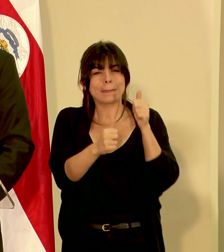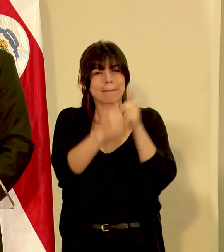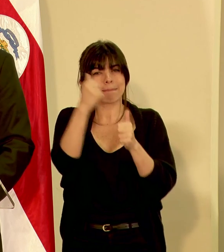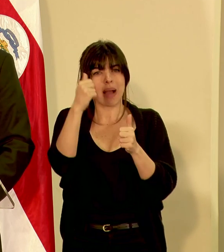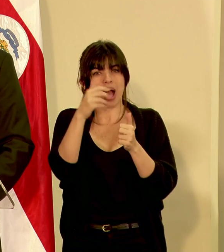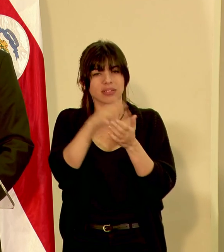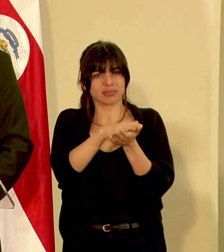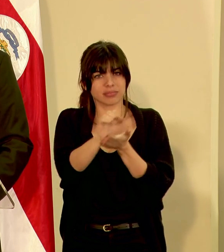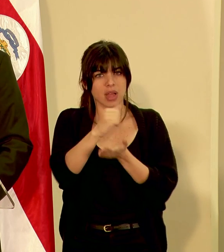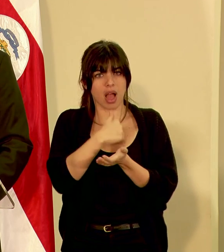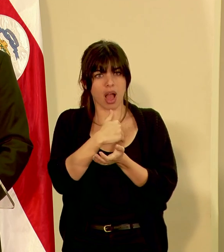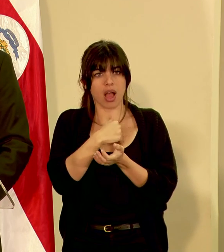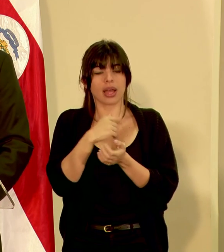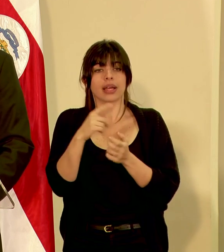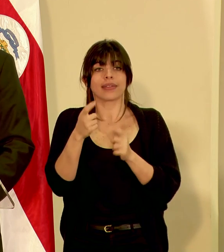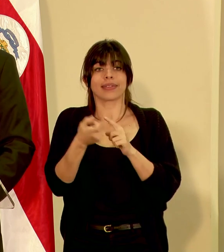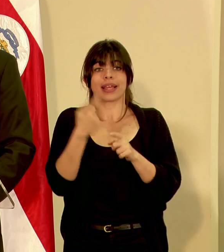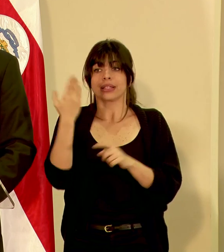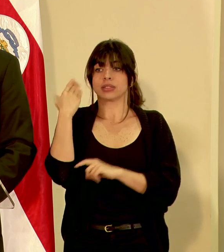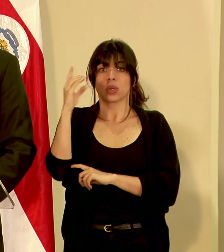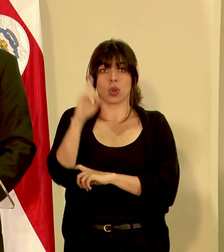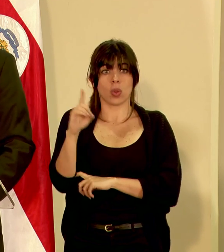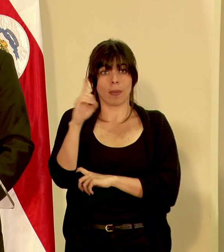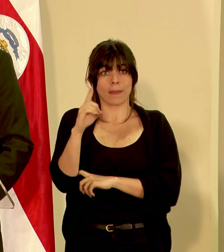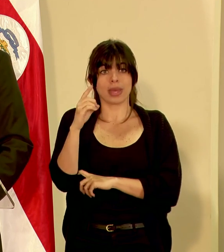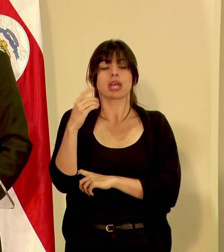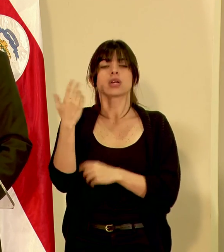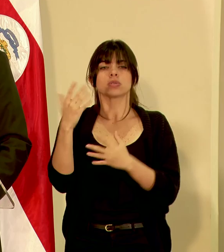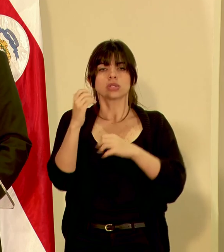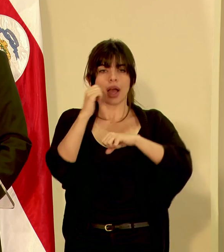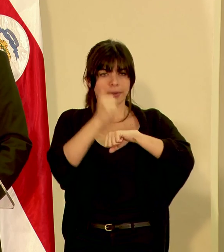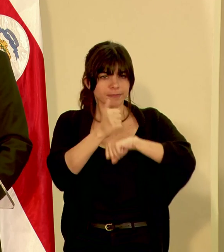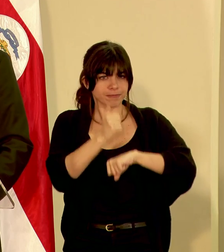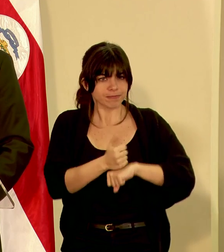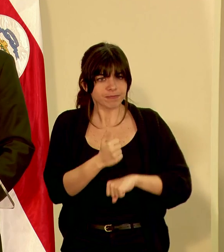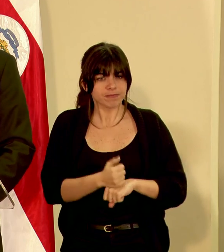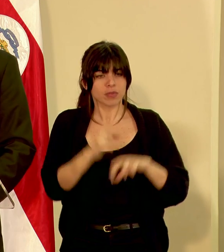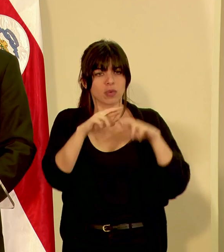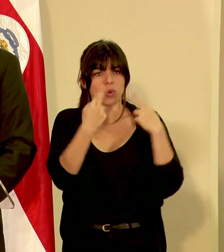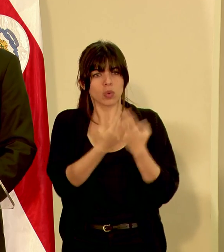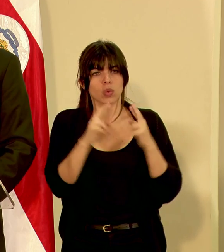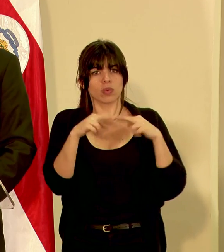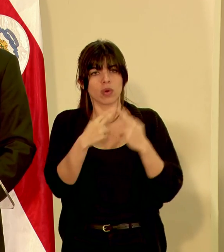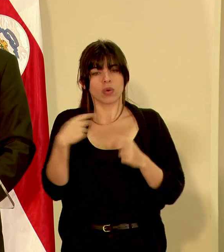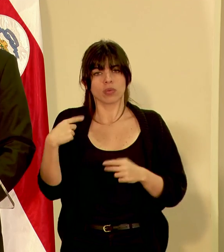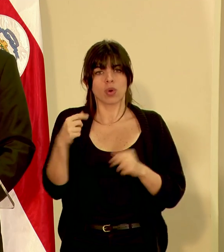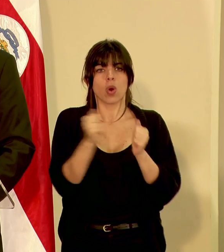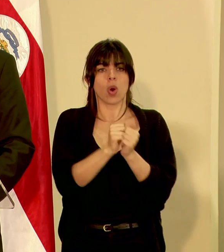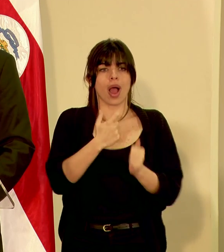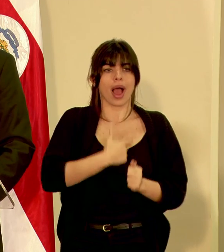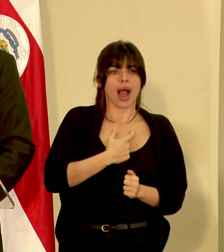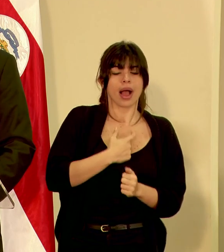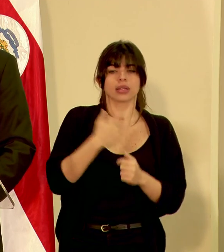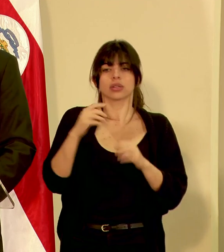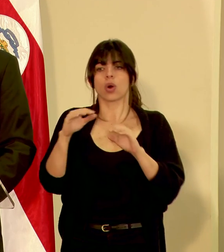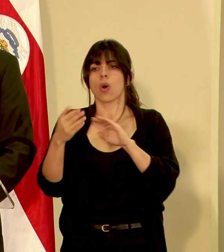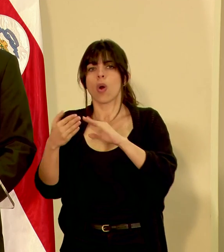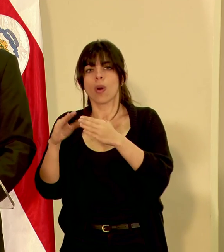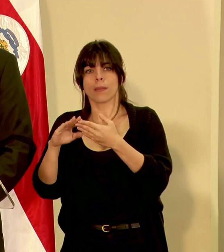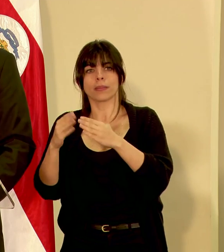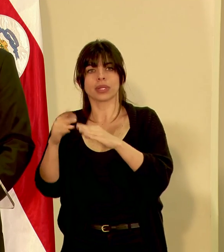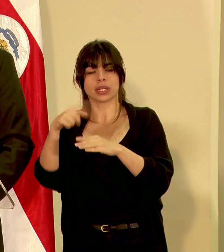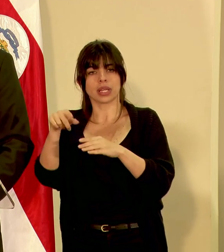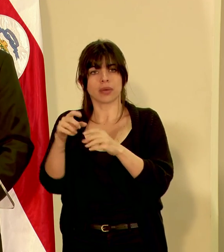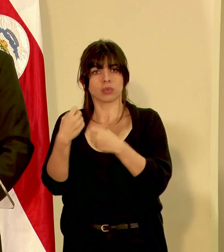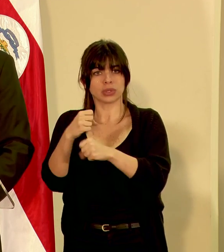afectación. Y desde el día domingo hemos venido estableciendo reuniones con alcaldes y comités municipales de emergencia